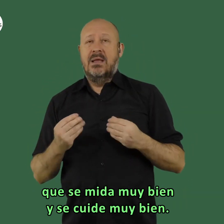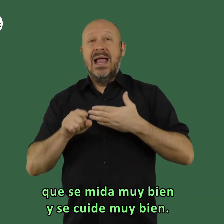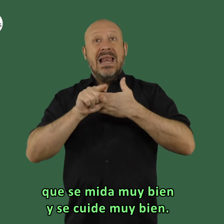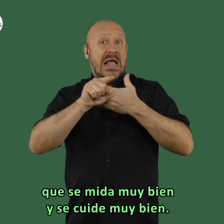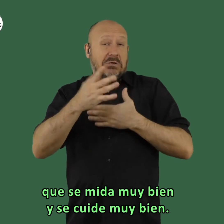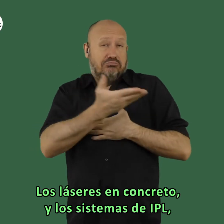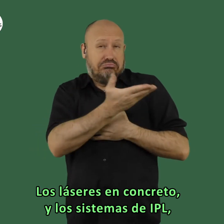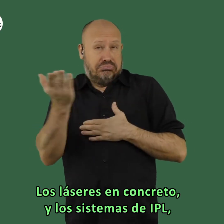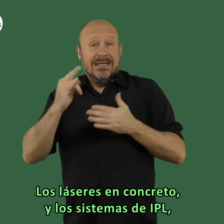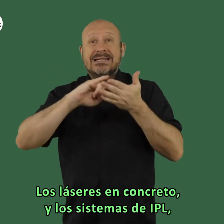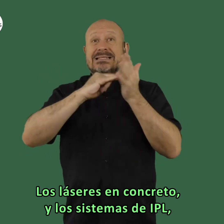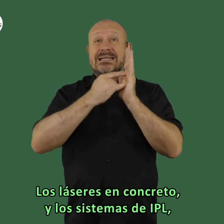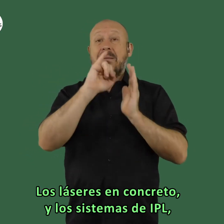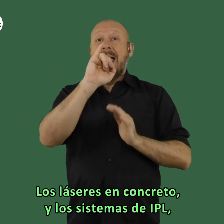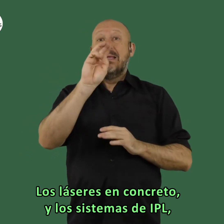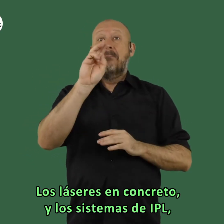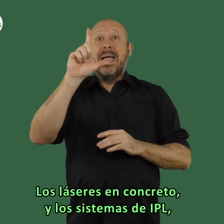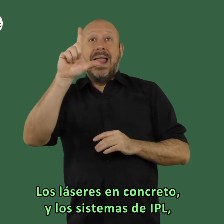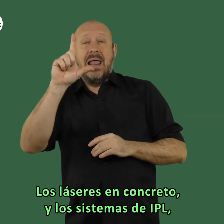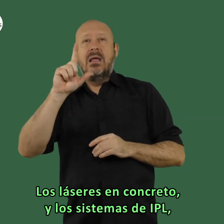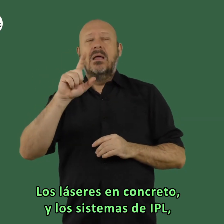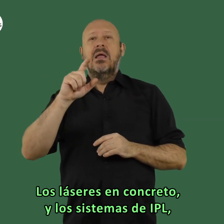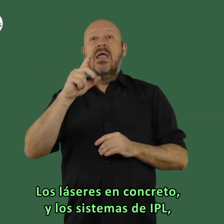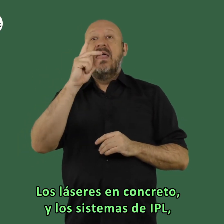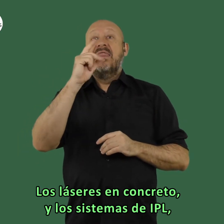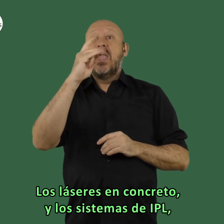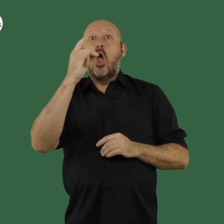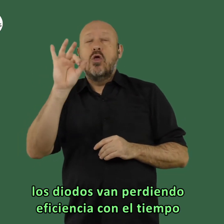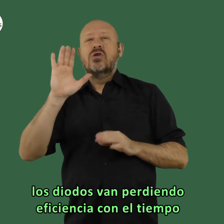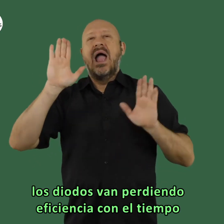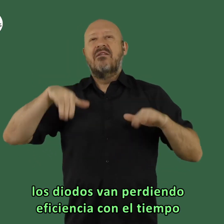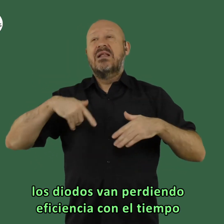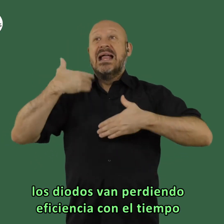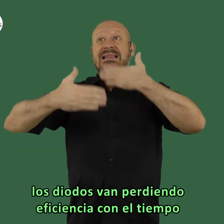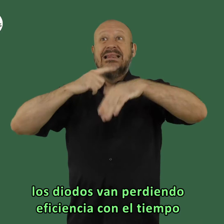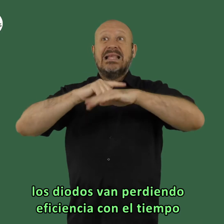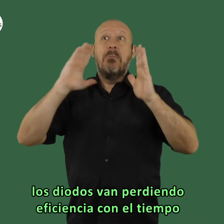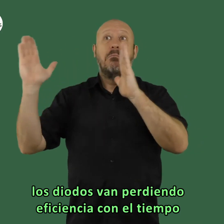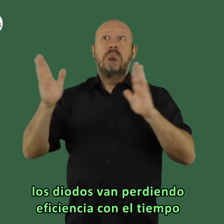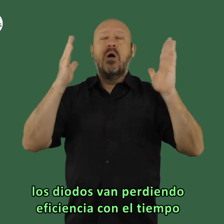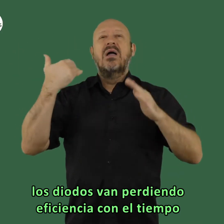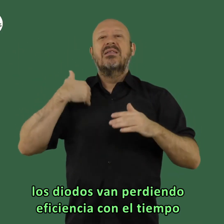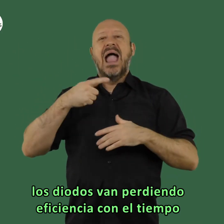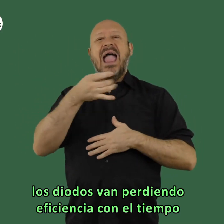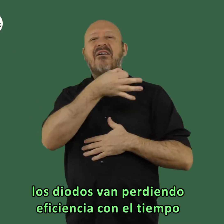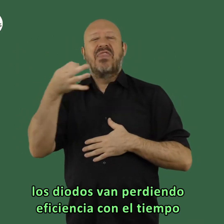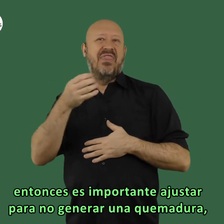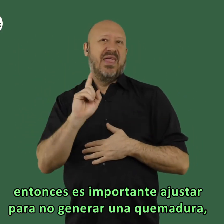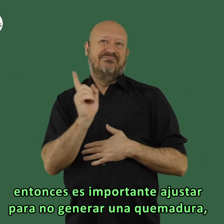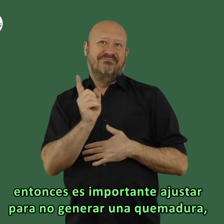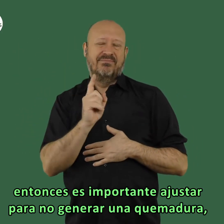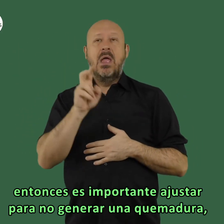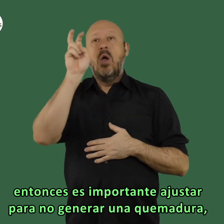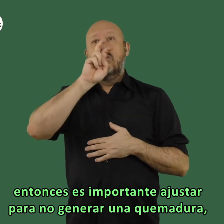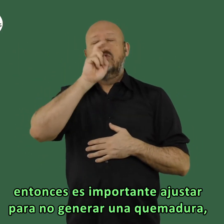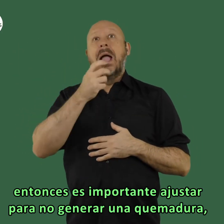los láseres en concreto y los sistemas de IPL de los diodos van perdiendo eficiencia con el tiempo entonces es